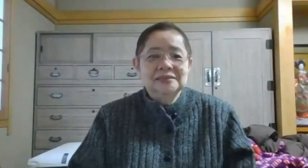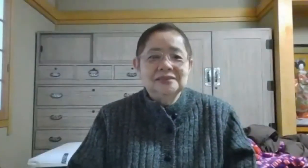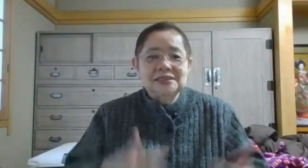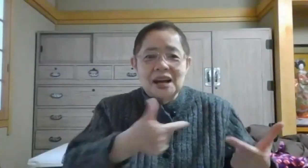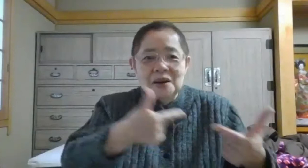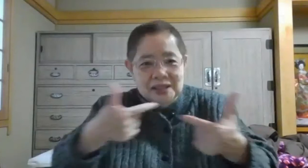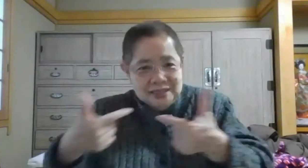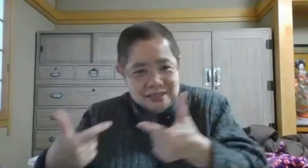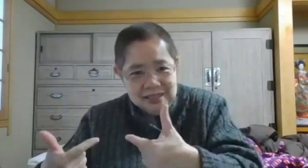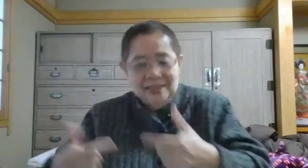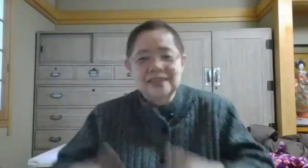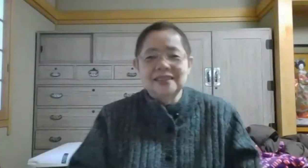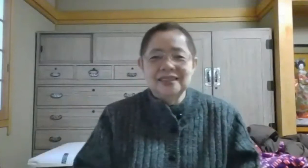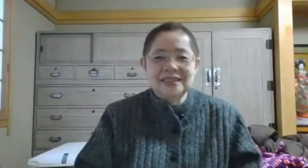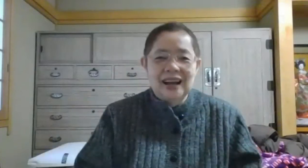力を入れてくださいはい